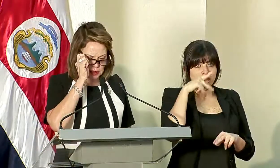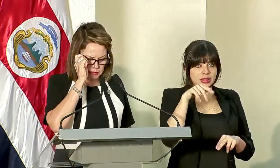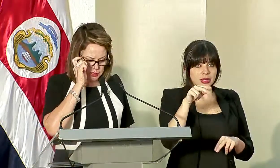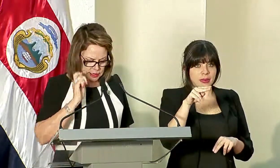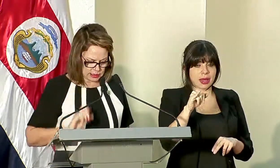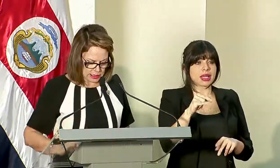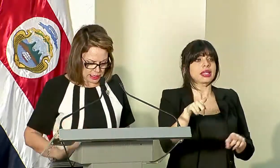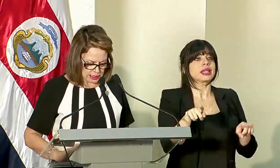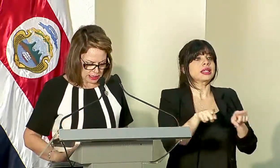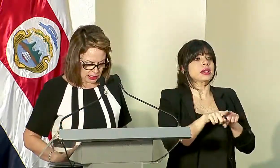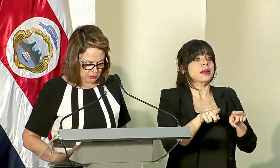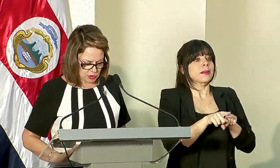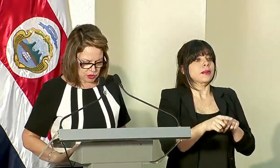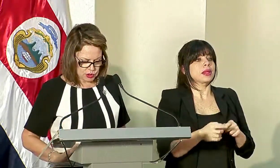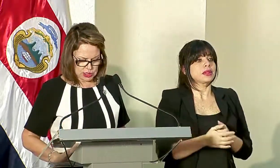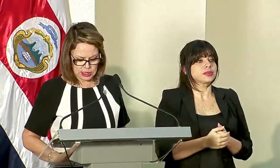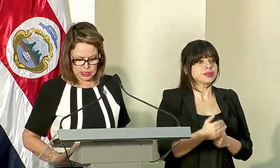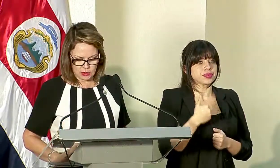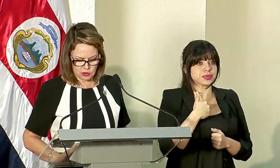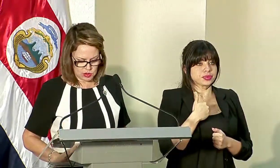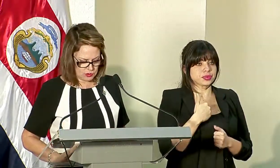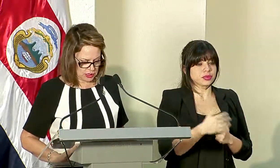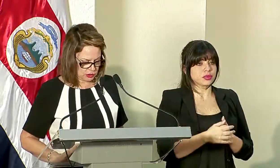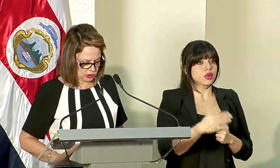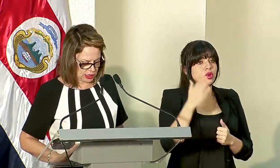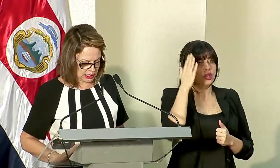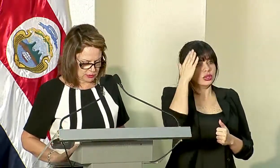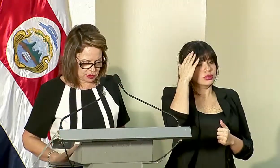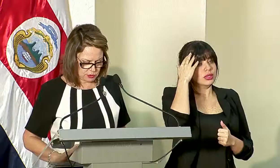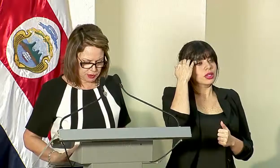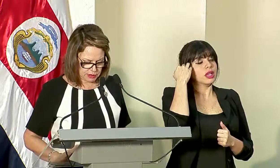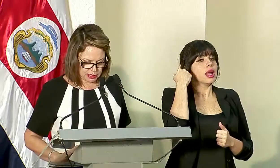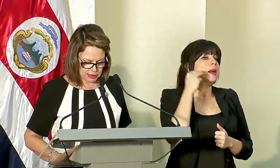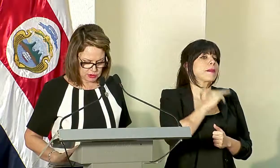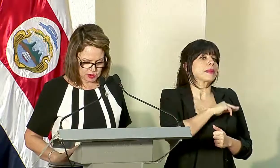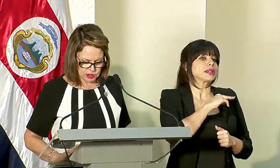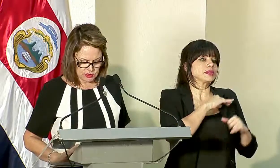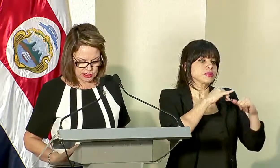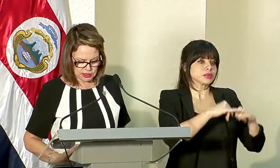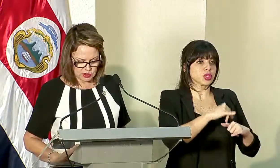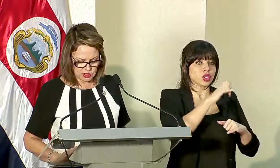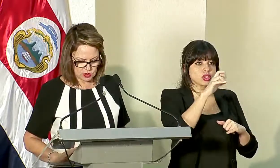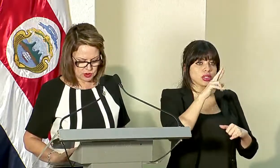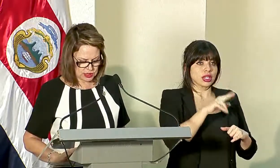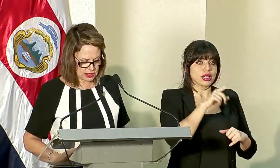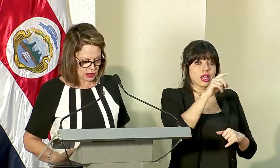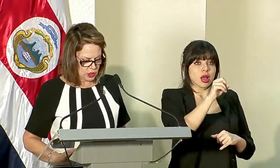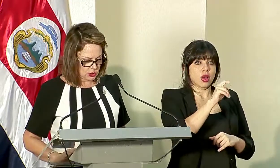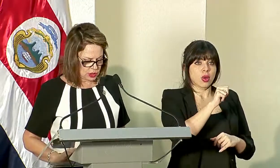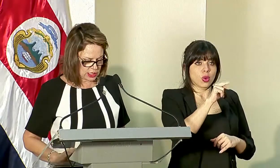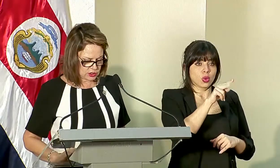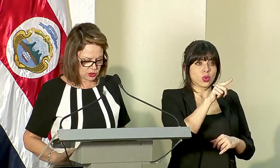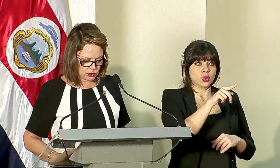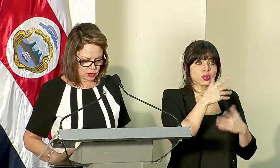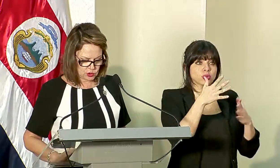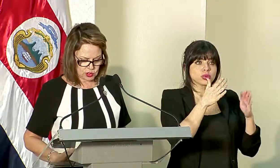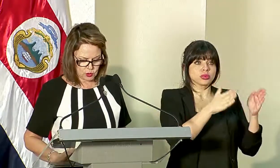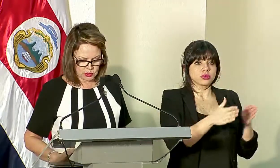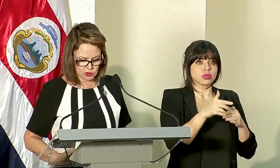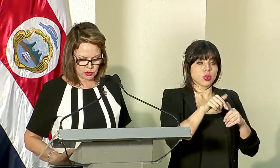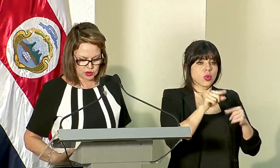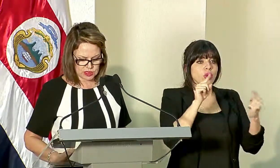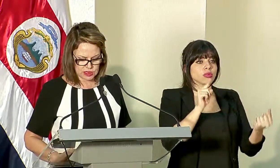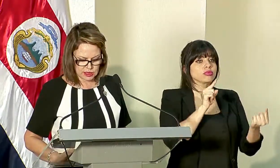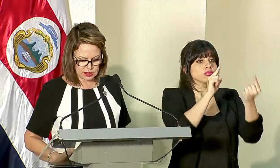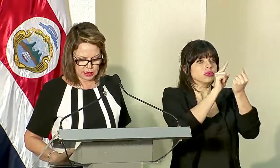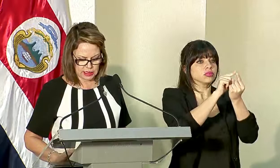y también tenemos conocimiento de que la Misión Permanente de Costa Rica y Naciones Unidas organizó hoy un